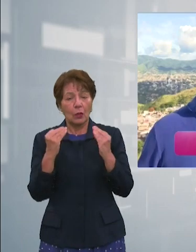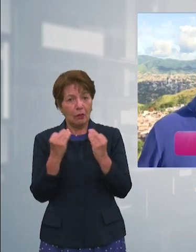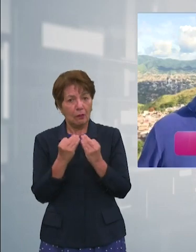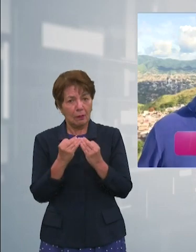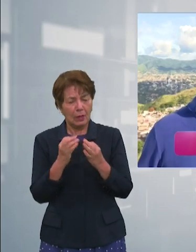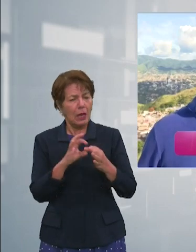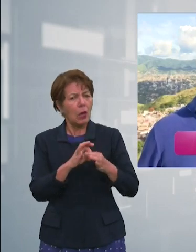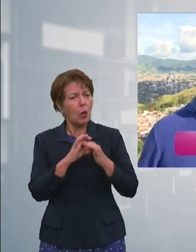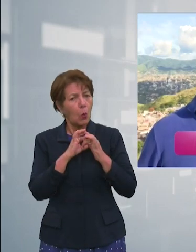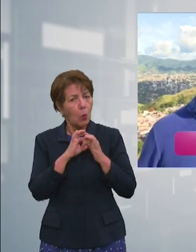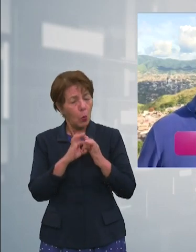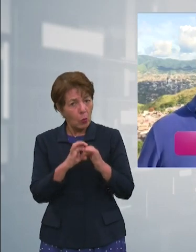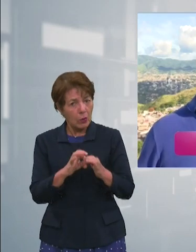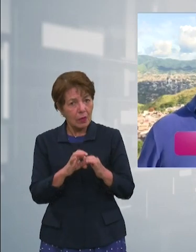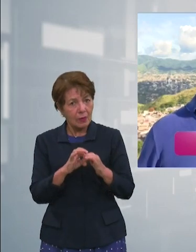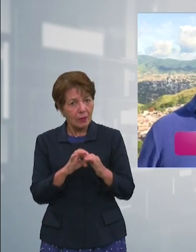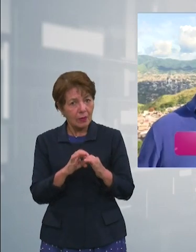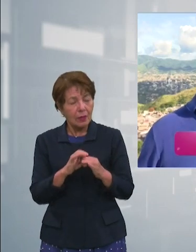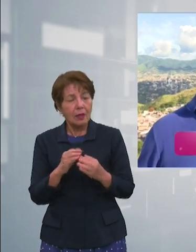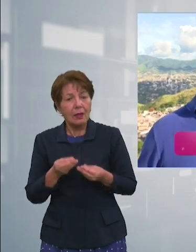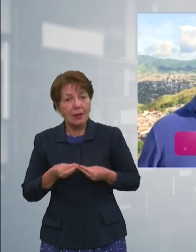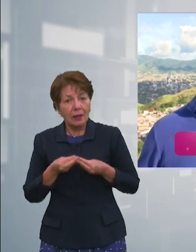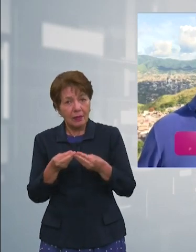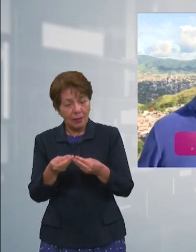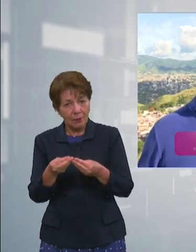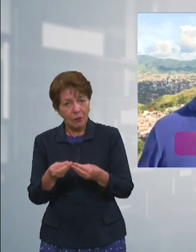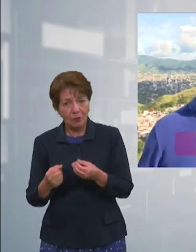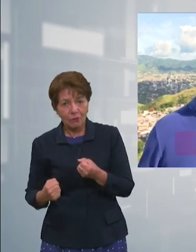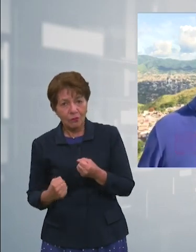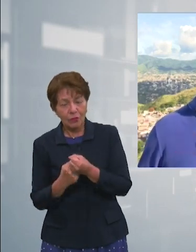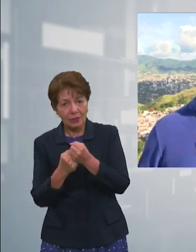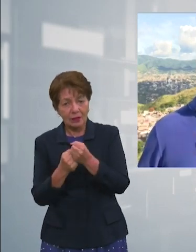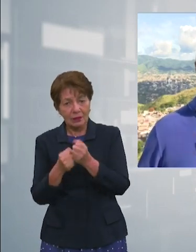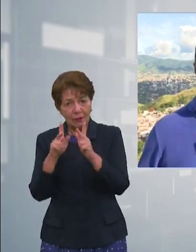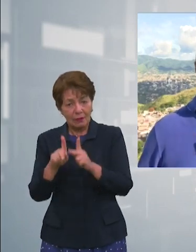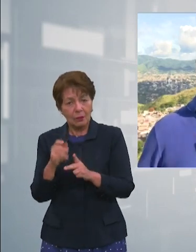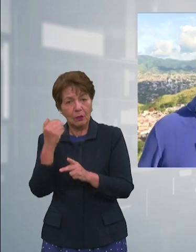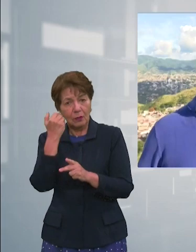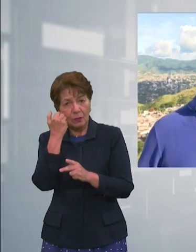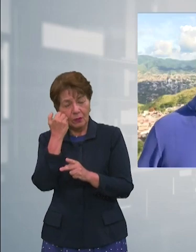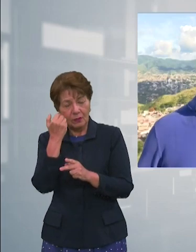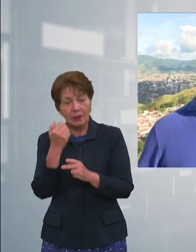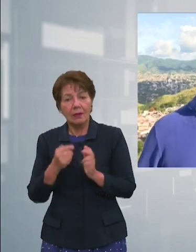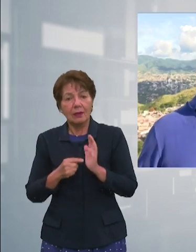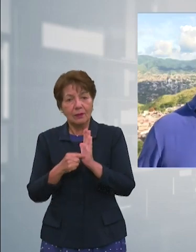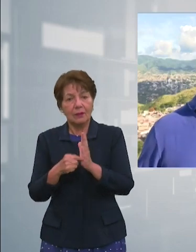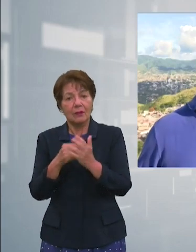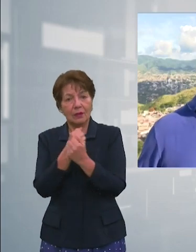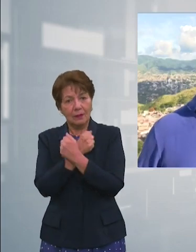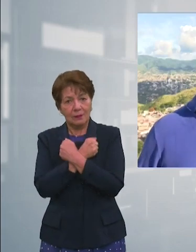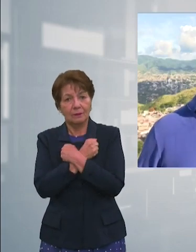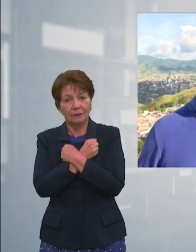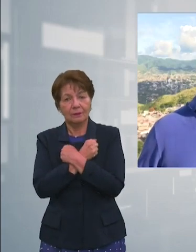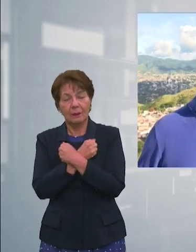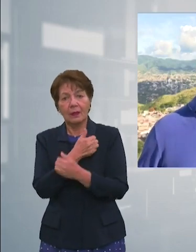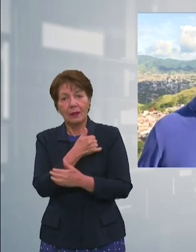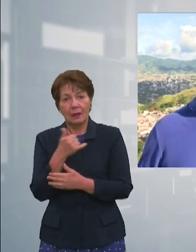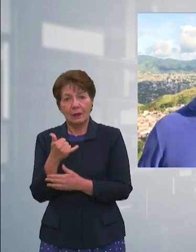Pero cuando hay amor, más que todo el amor va a la familia, al prójimo. Entonces es por eso que ellos salieron